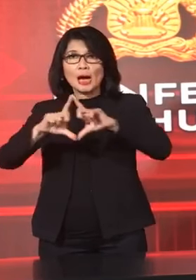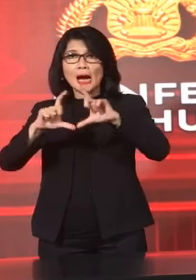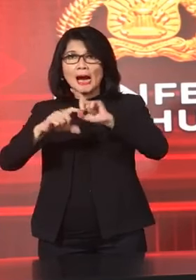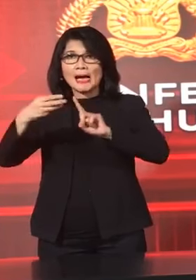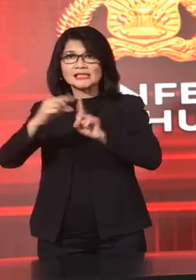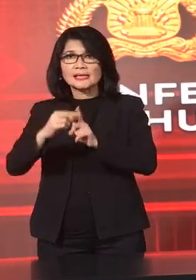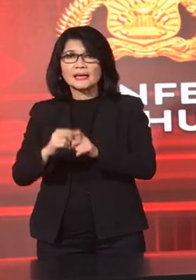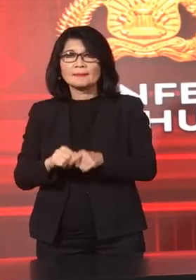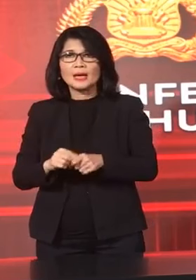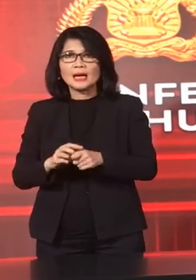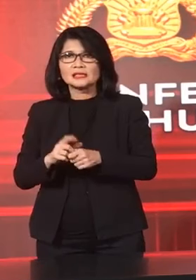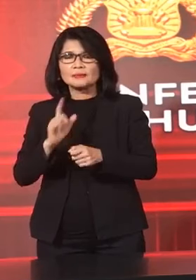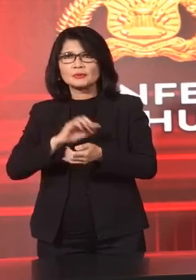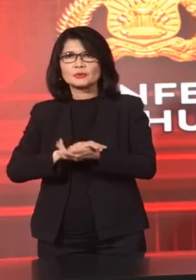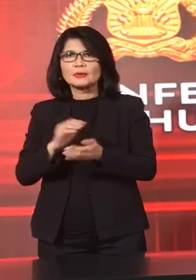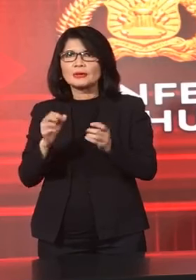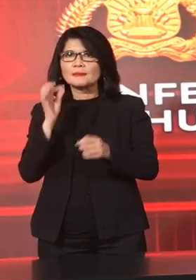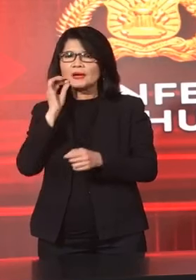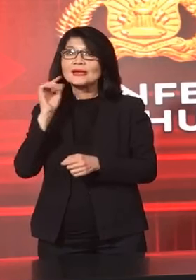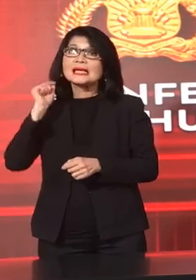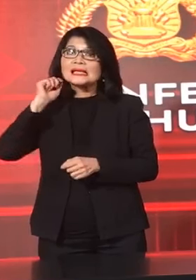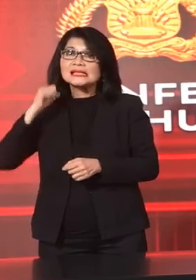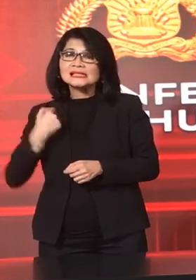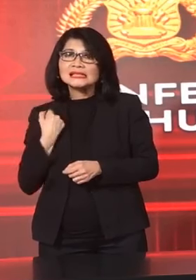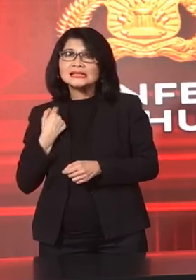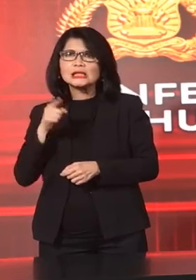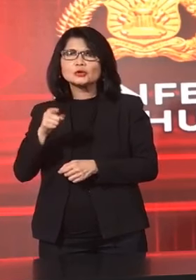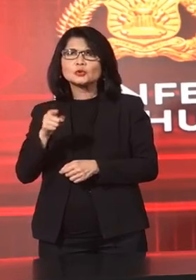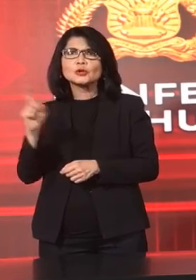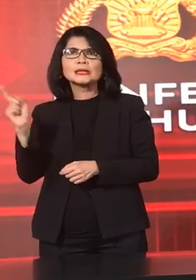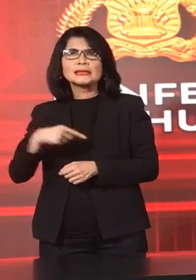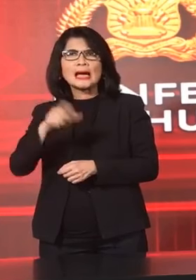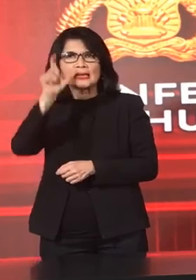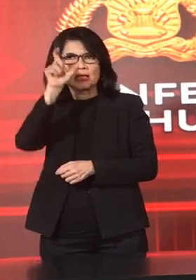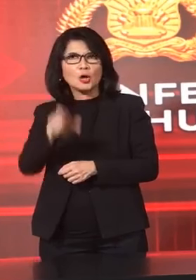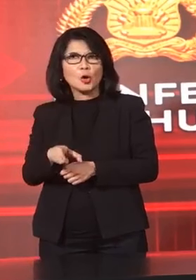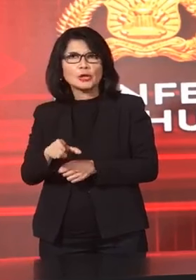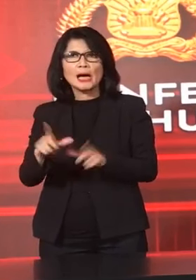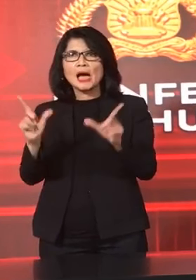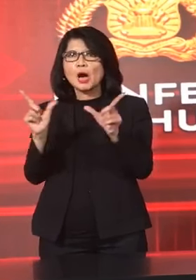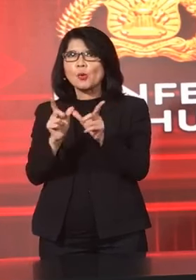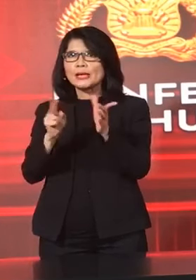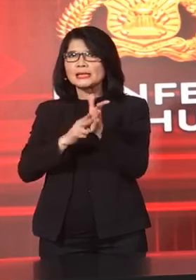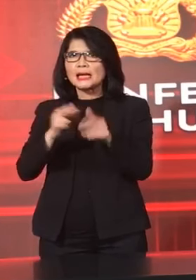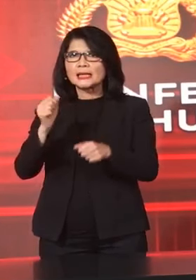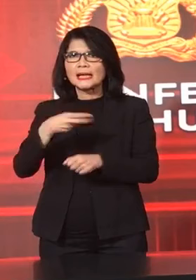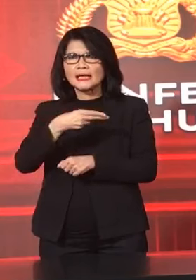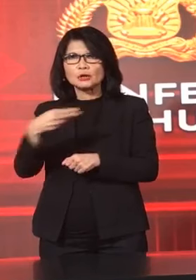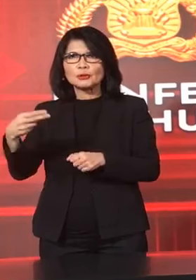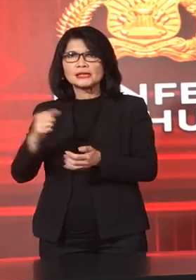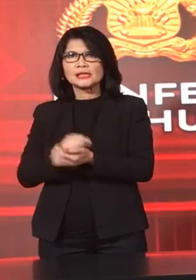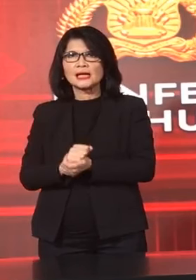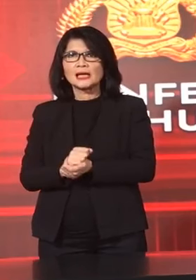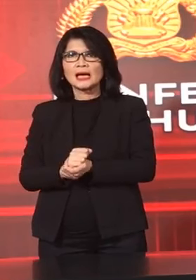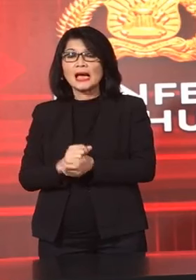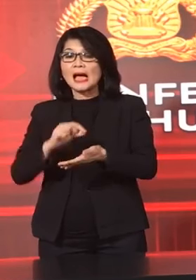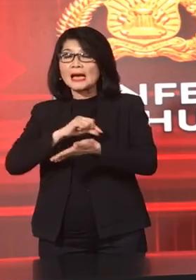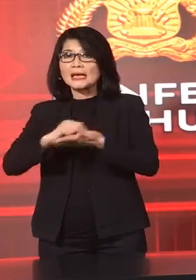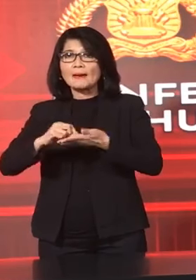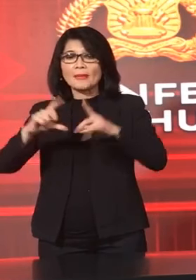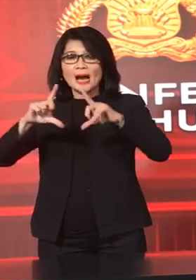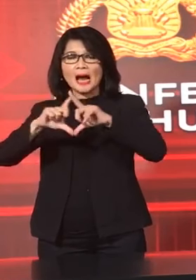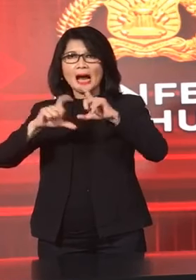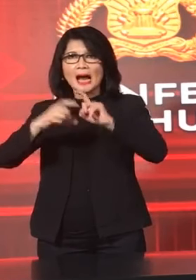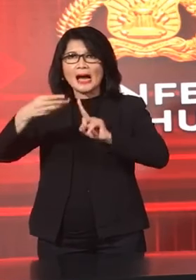Istri Dari Seorang Warga Negara Indonesia Atas Nama Asep